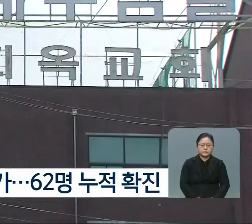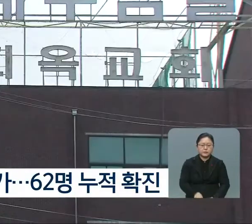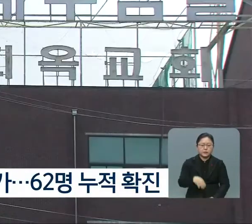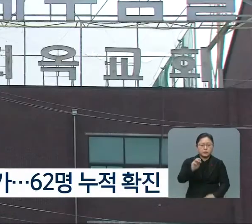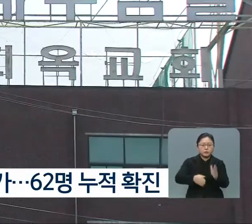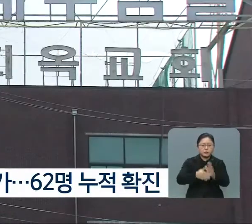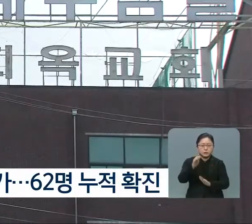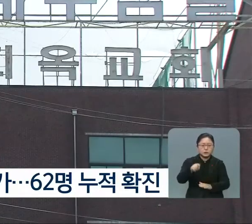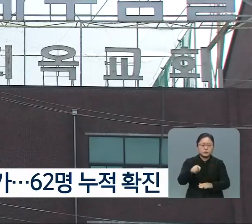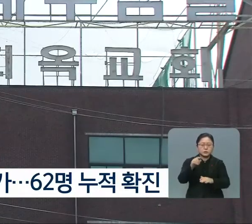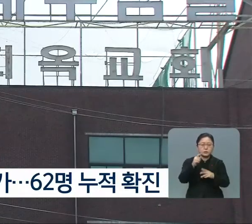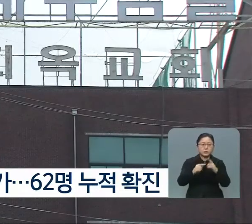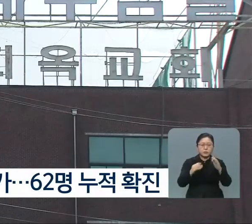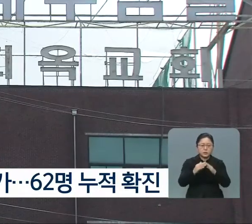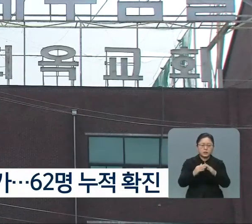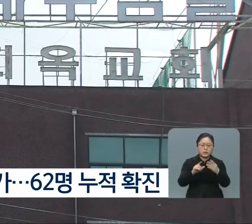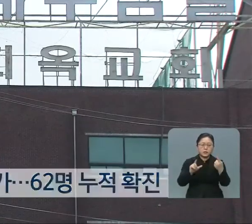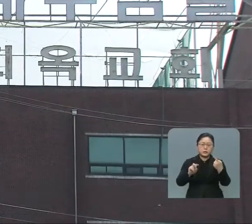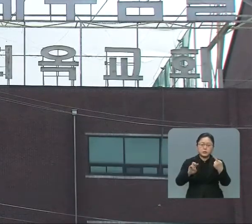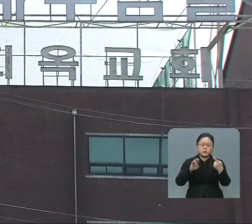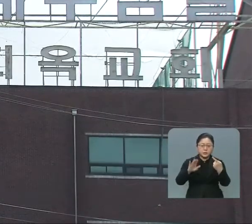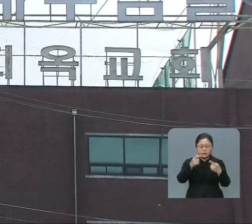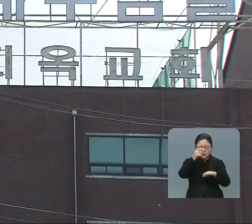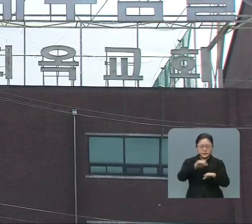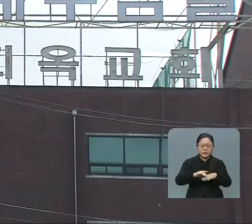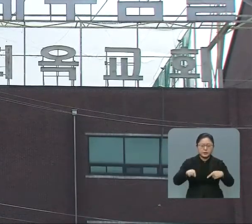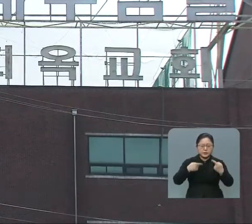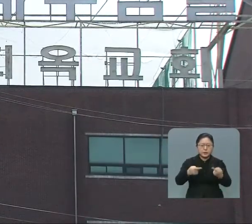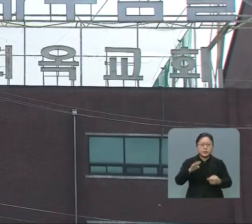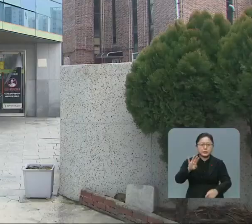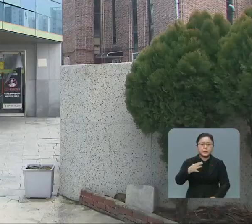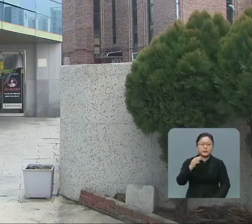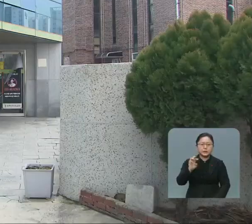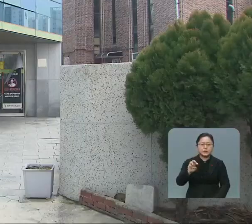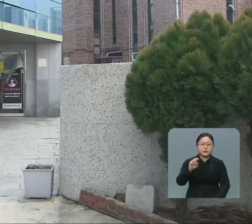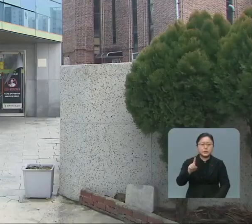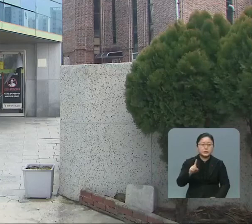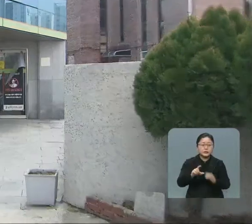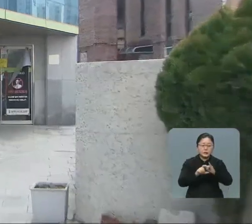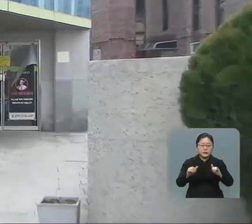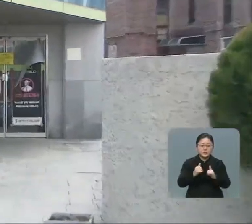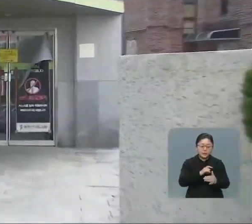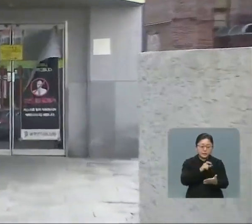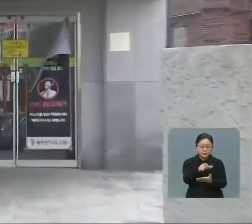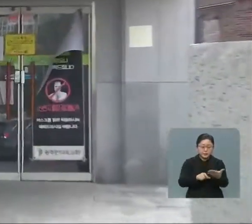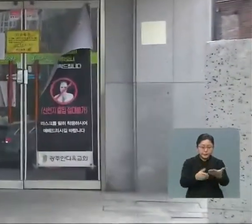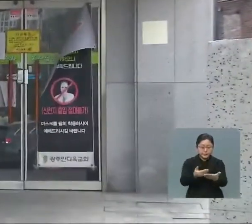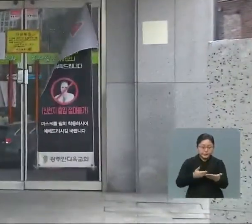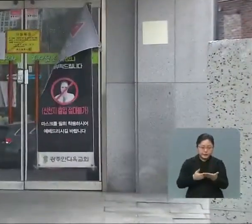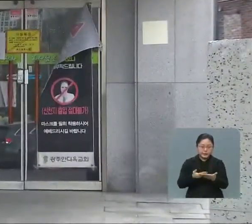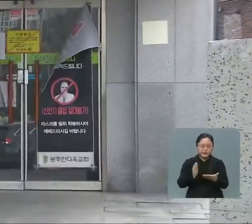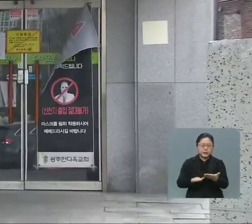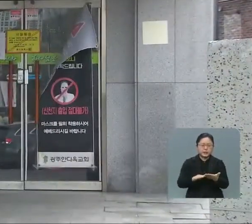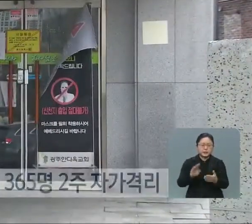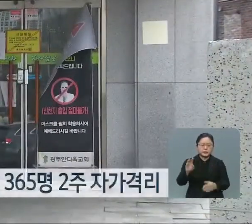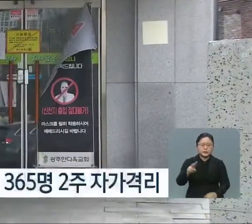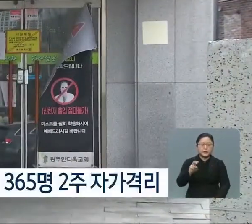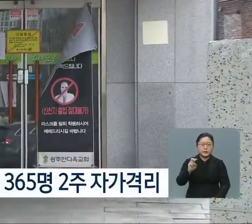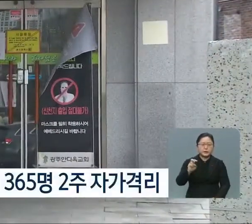광주시는 해당 교회에서 지난 24일 예배 참석자 431명의 명단을 제출받았는데요. 현재까지